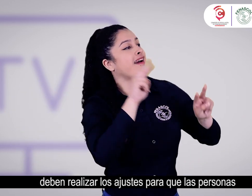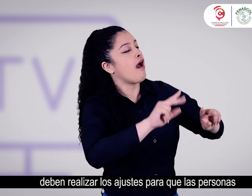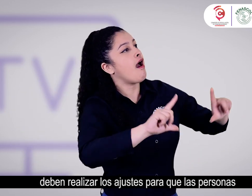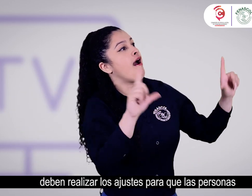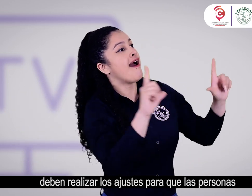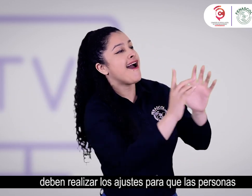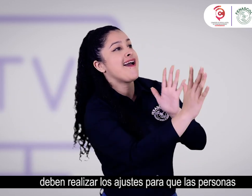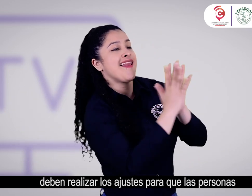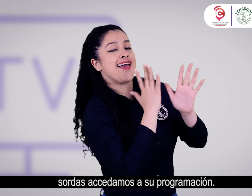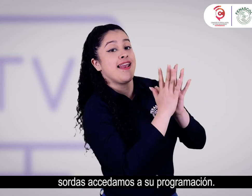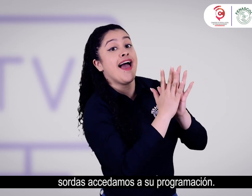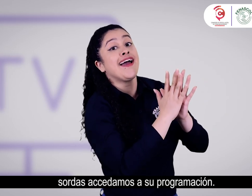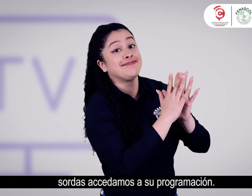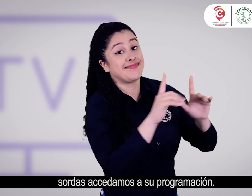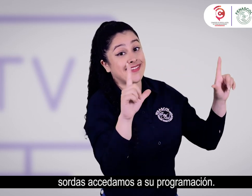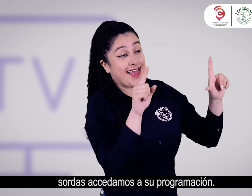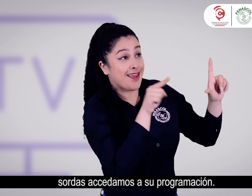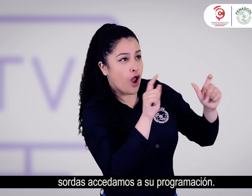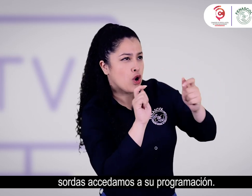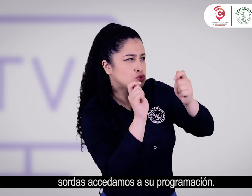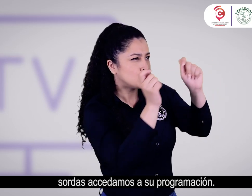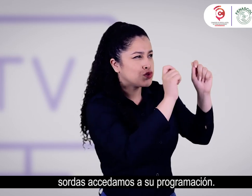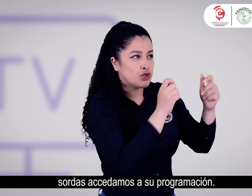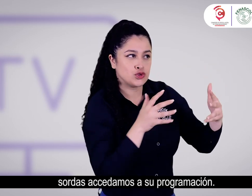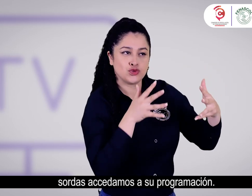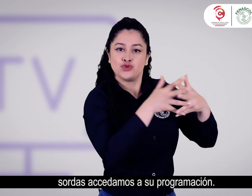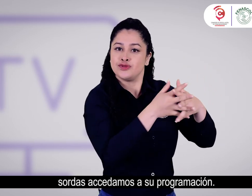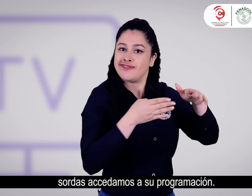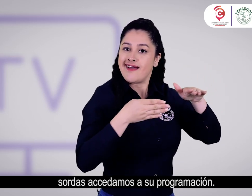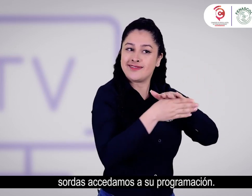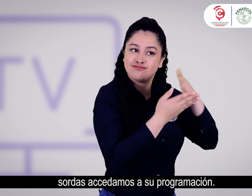que las personas sordas accedamos a su programación.